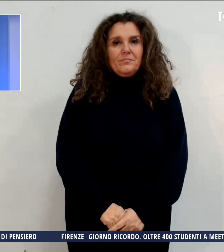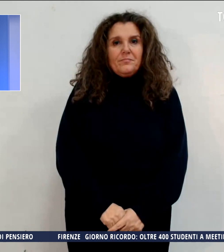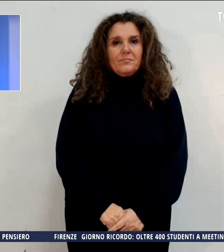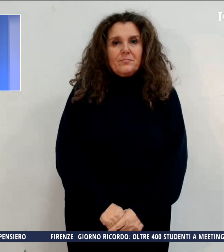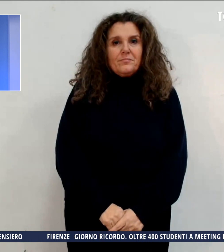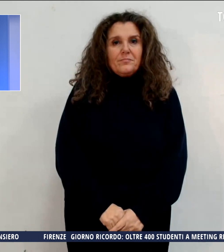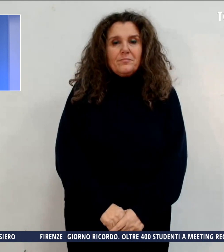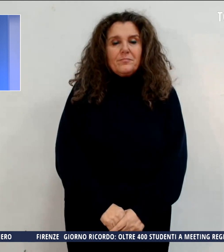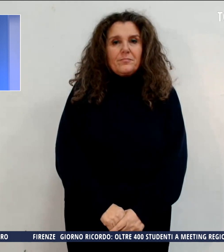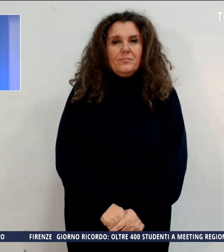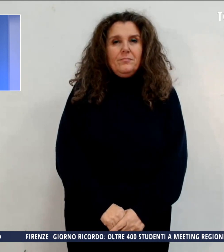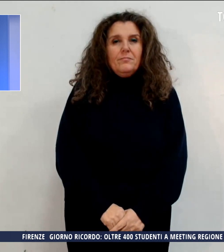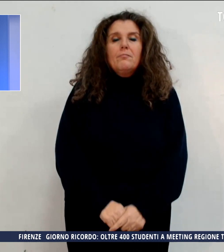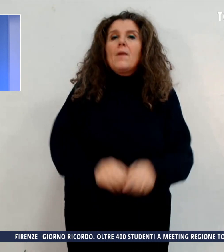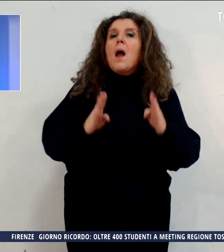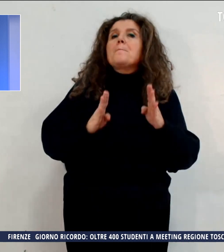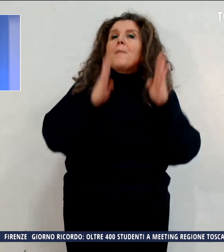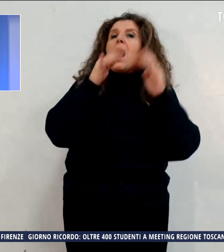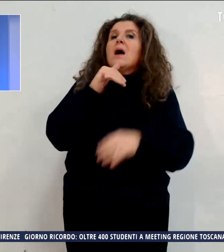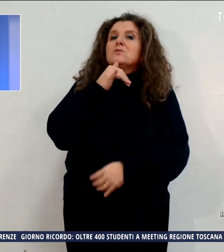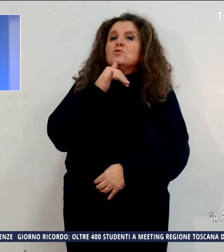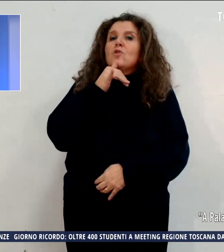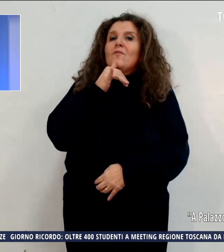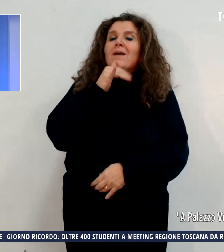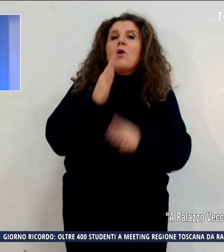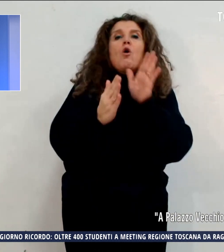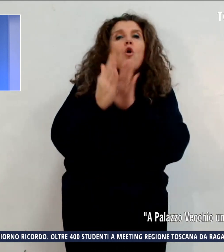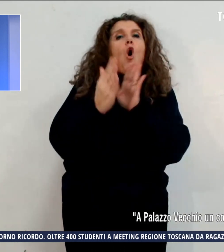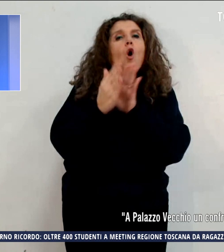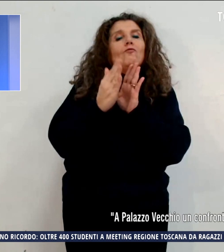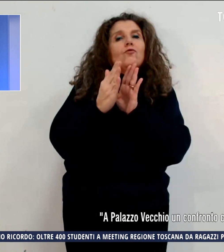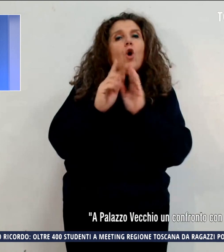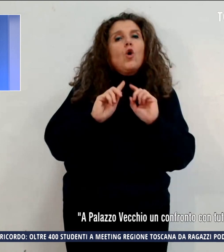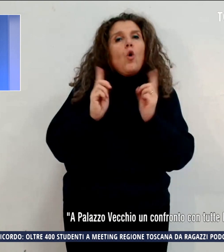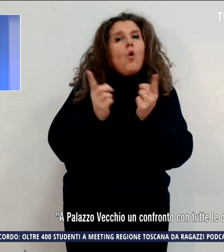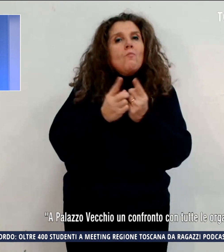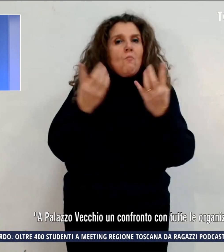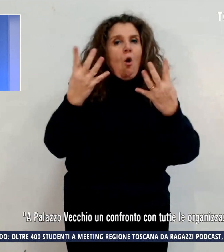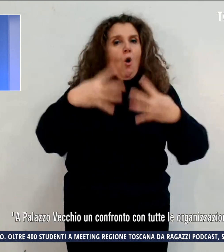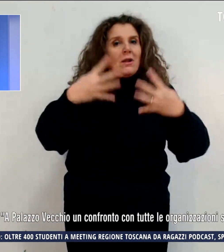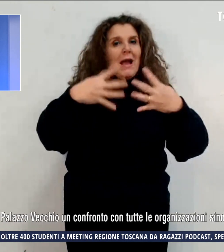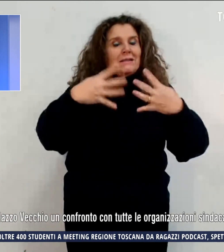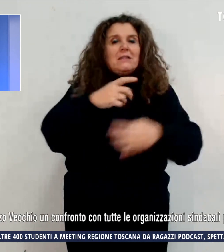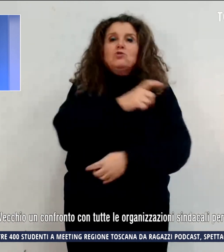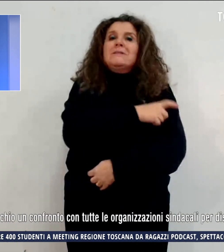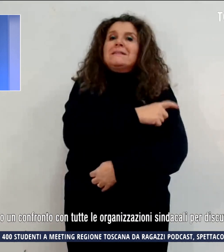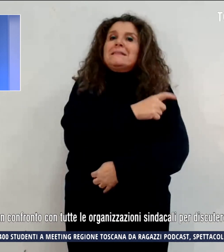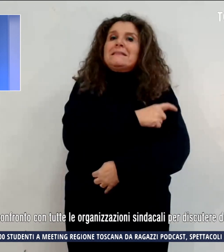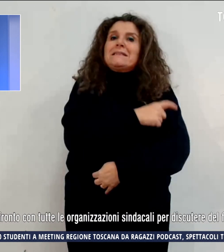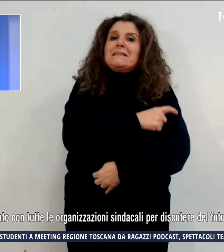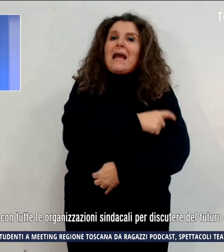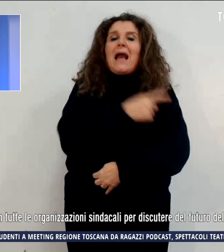A Palazzo Vecchio un confronto con tutte le organizzazioni sindacali per